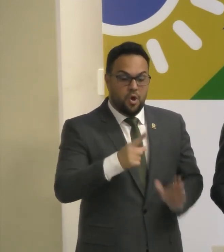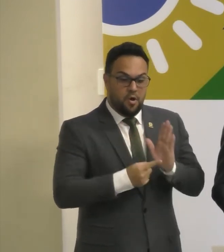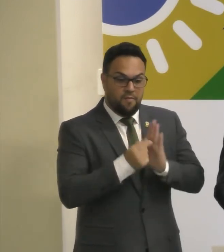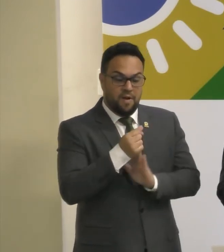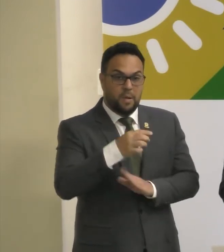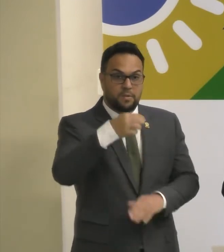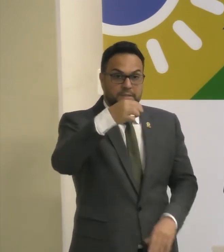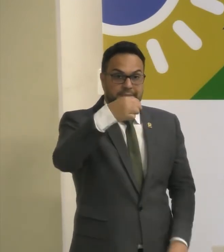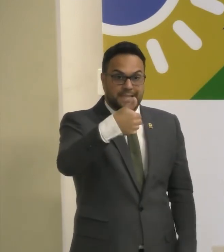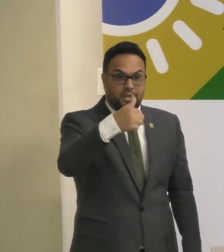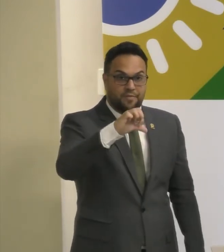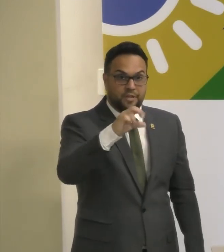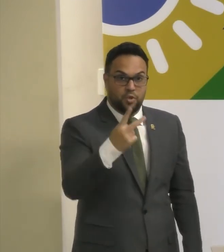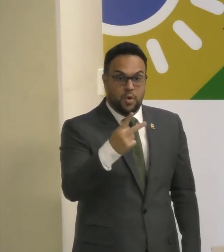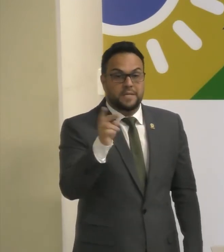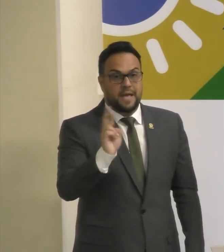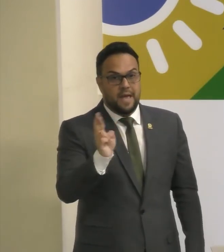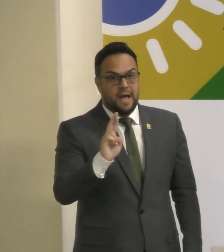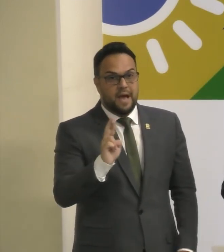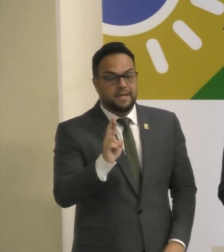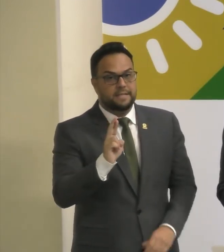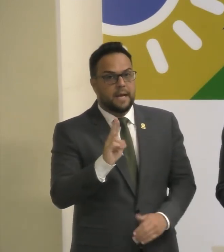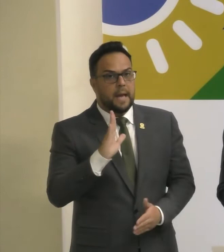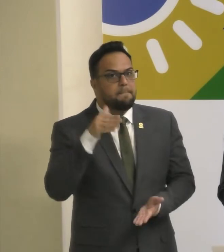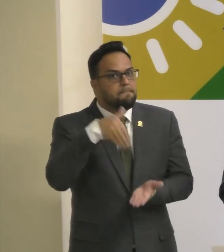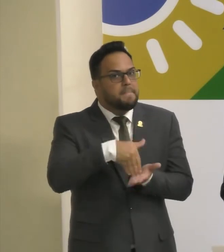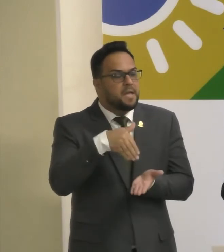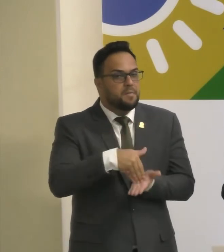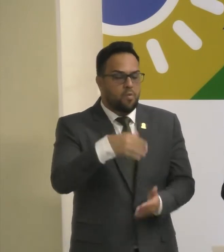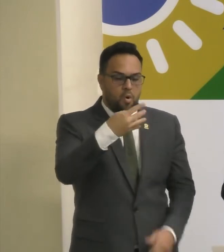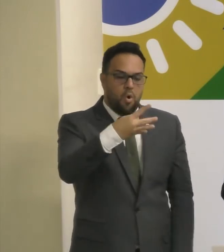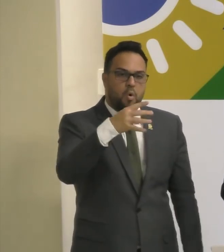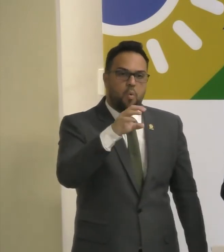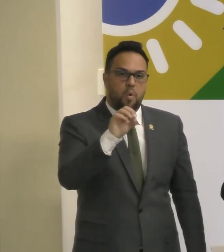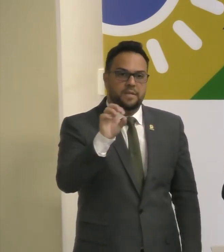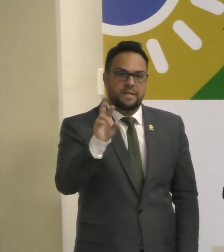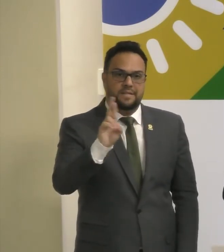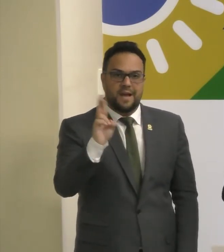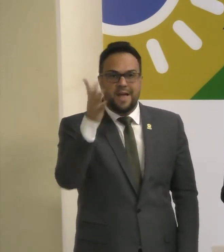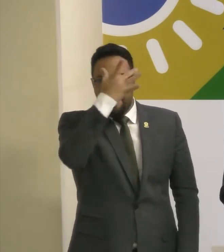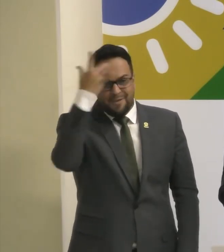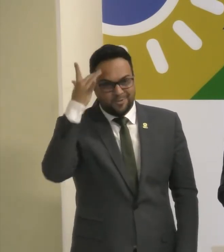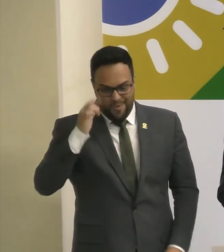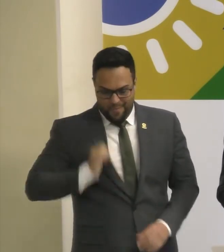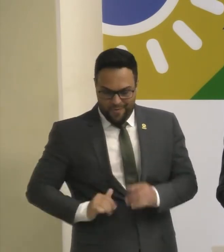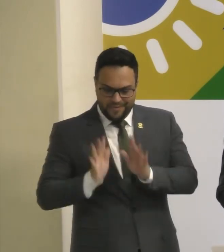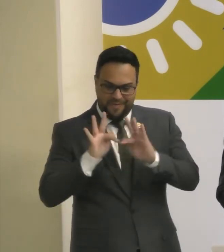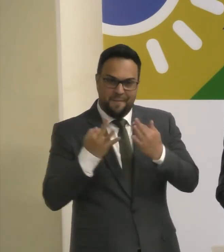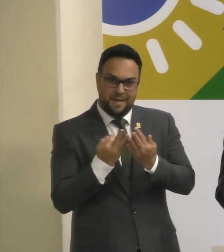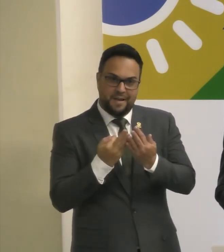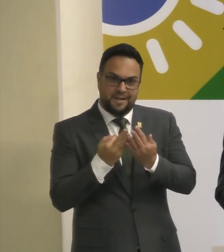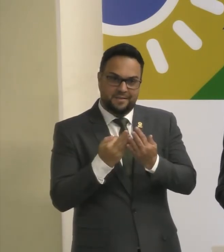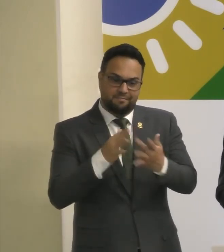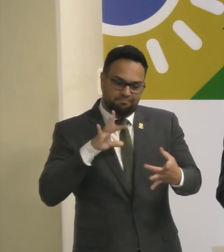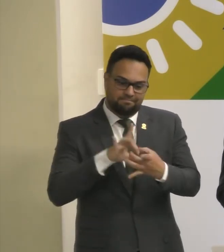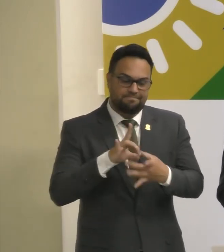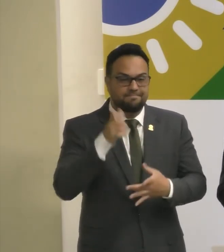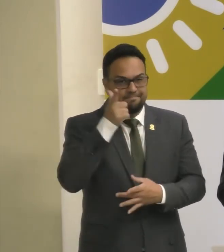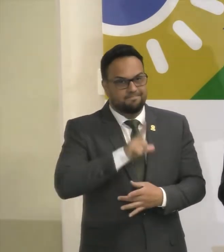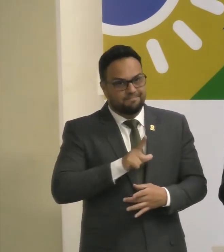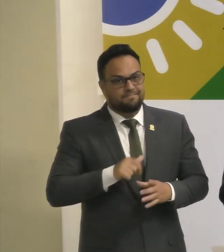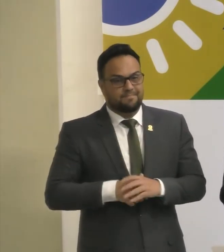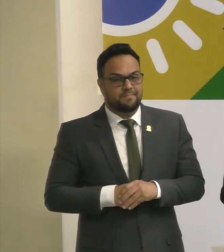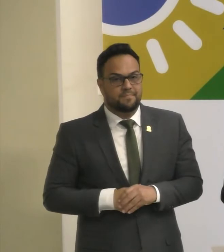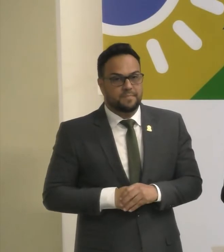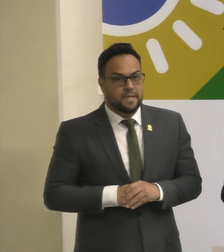192,00, para, no mínimo, R$ 400,00. É o pessoal do antigo Bolsa Família. Eu tenho certeza que o nosso Senado, como sempre,